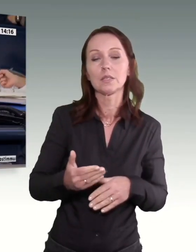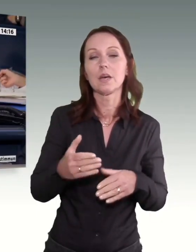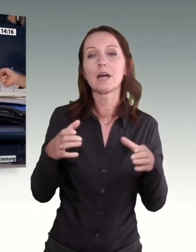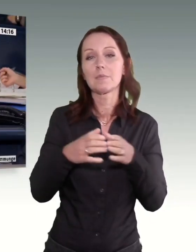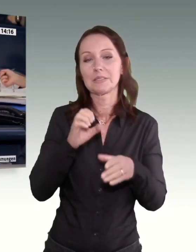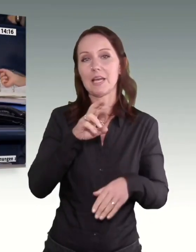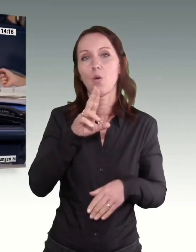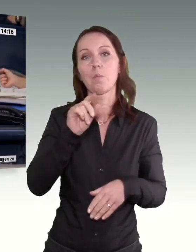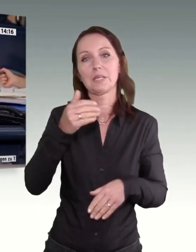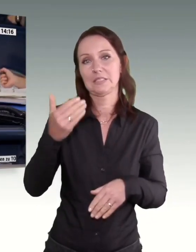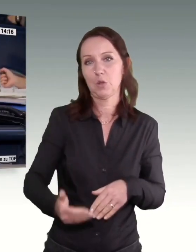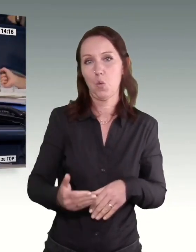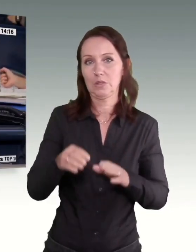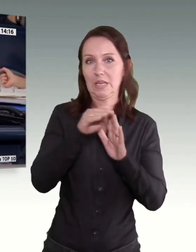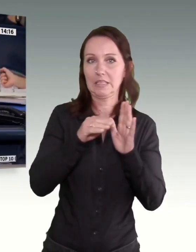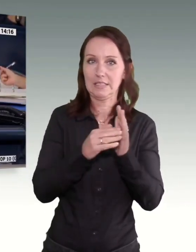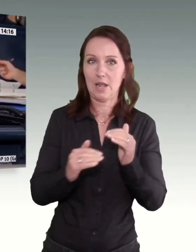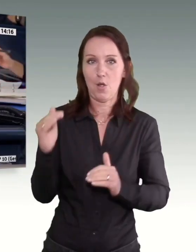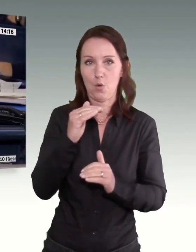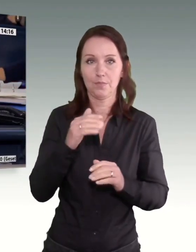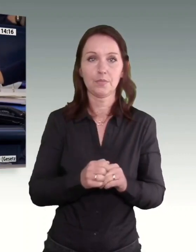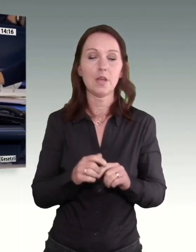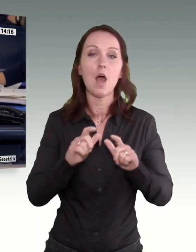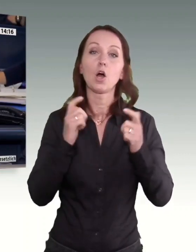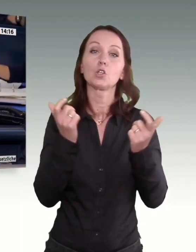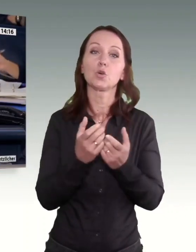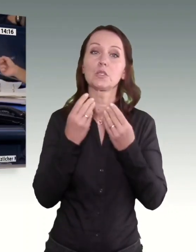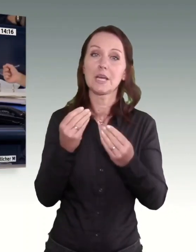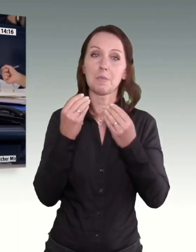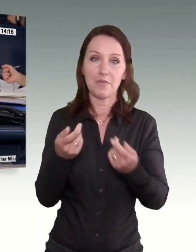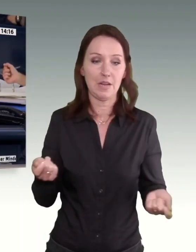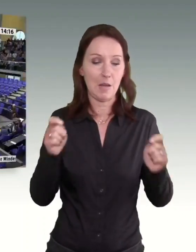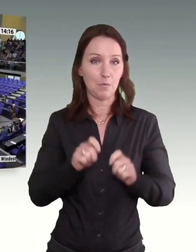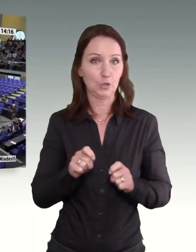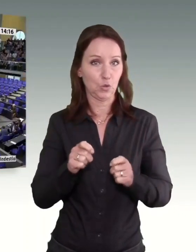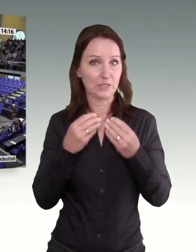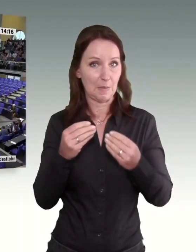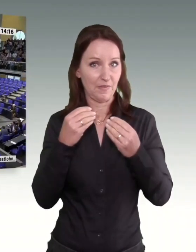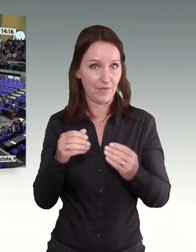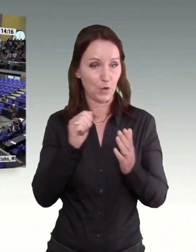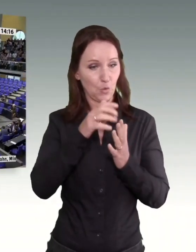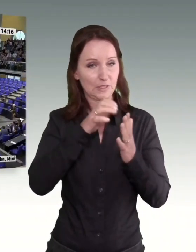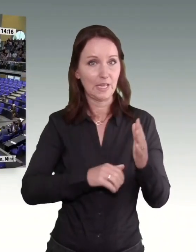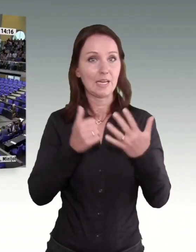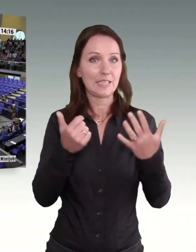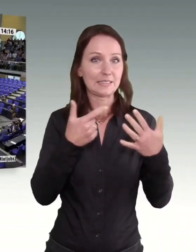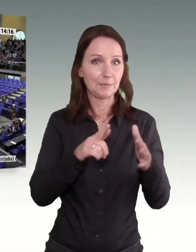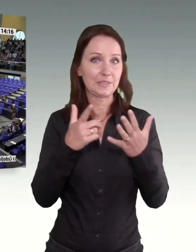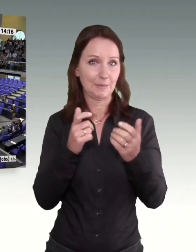Drucksache 19 7254 abzunehmen. Wer stimmt für diese Beschlussempfehlung?